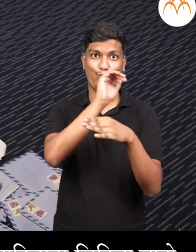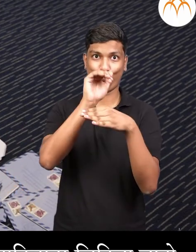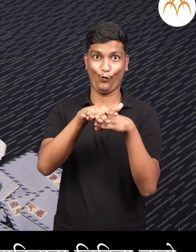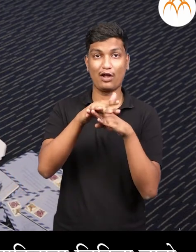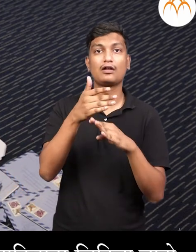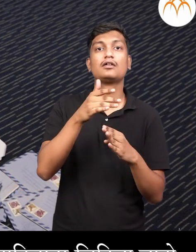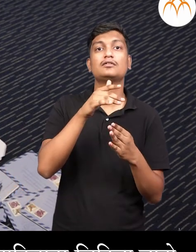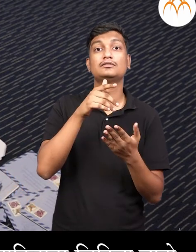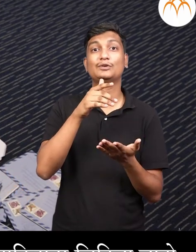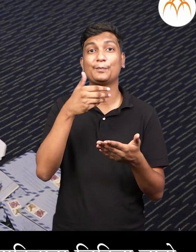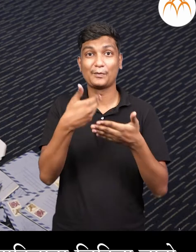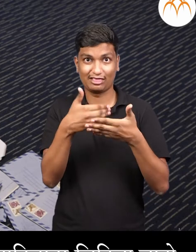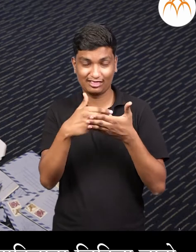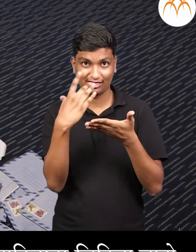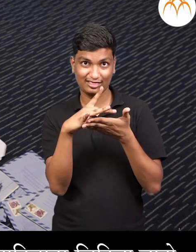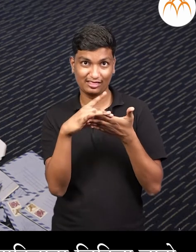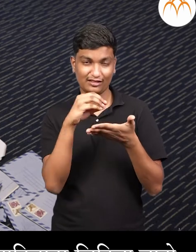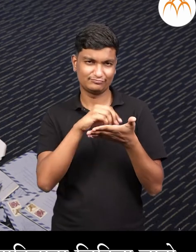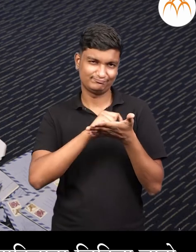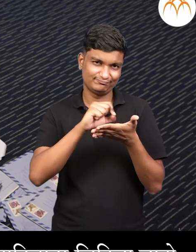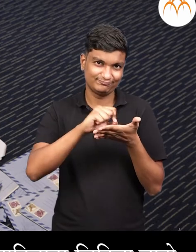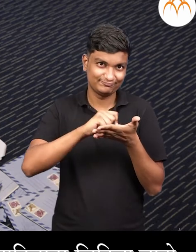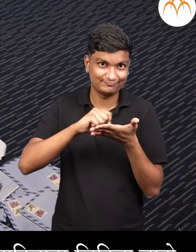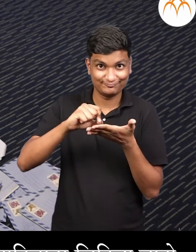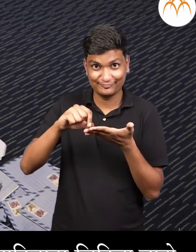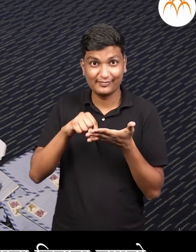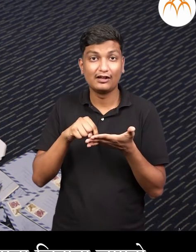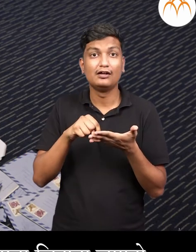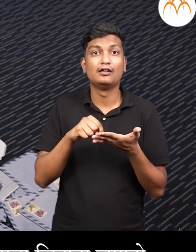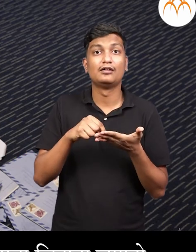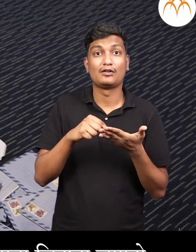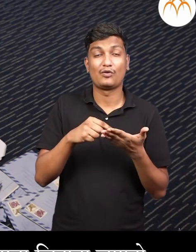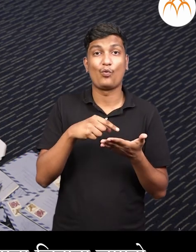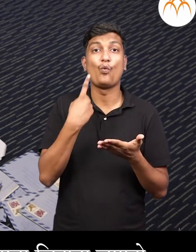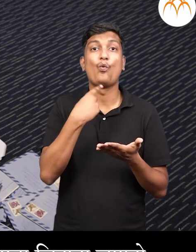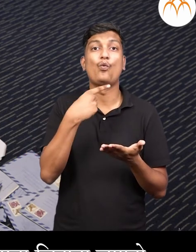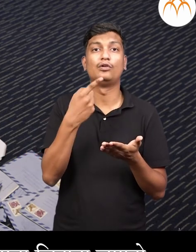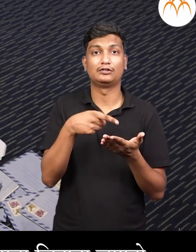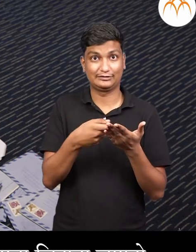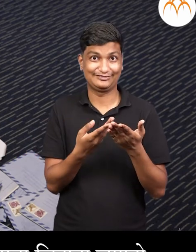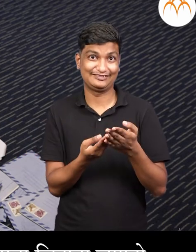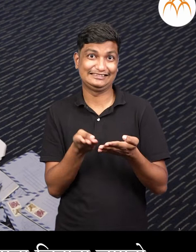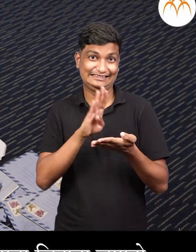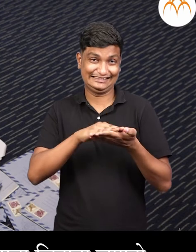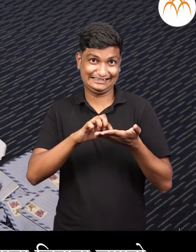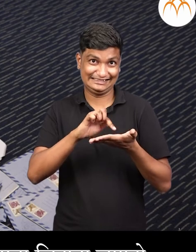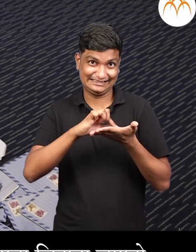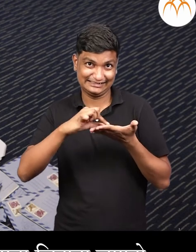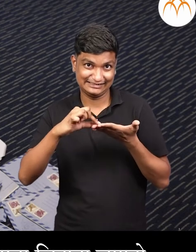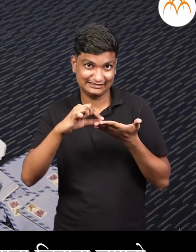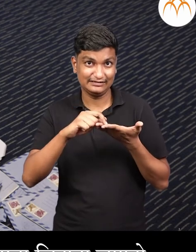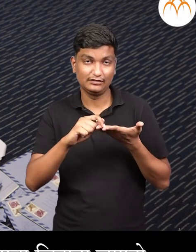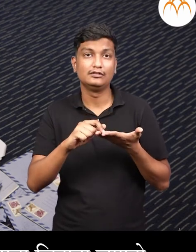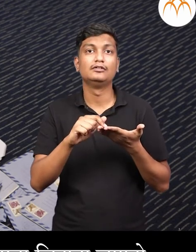पत्र पाठ्वाईचे आये त्याचा पत्ता पाकिटावर लिहला जातो। जो पाकिट पाठवना रहे त्याचा ही पत्ता लिहावा